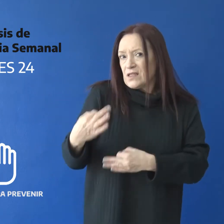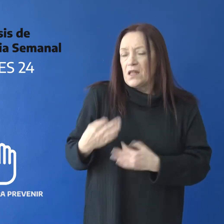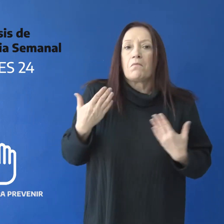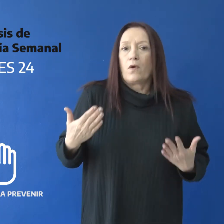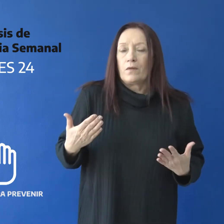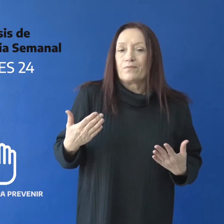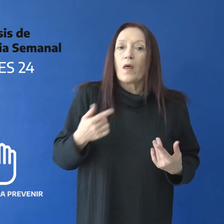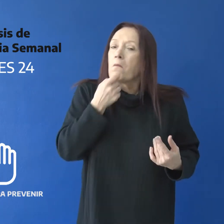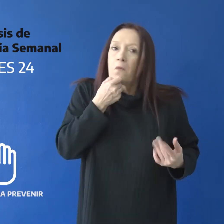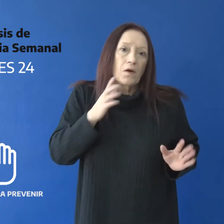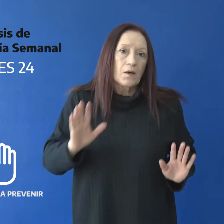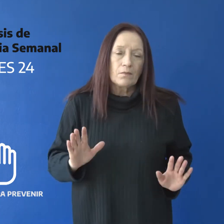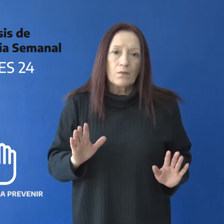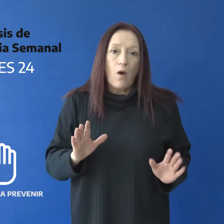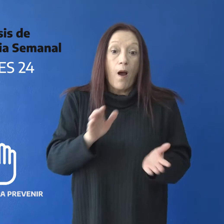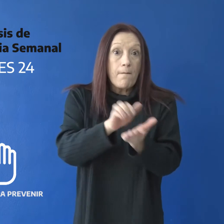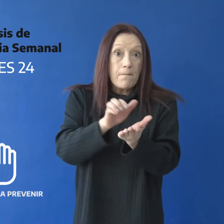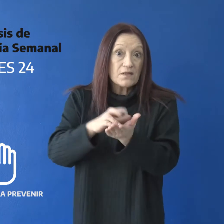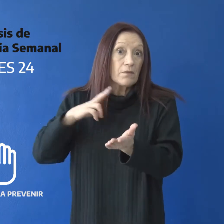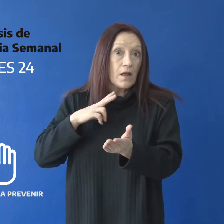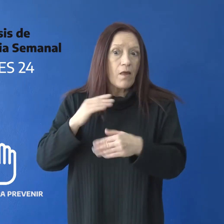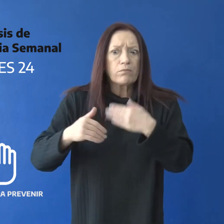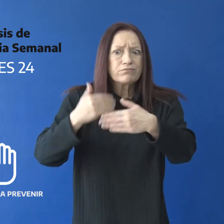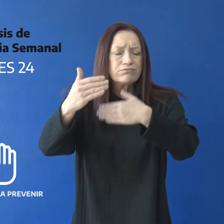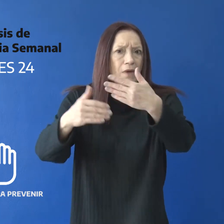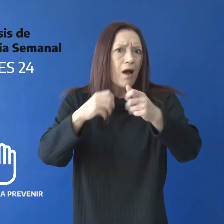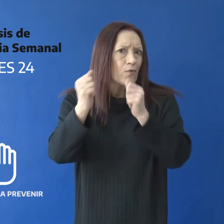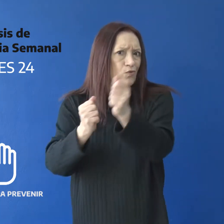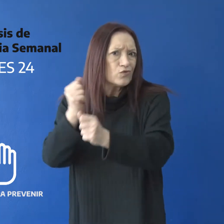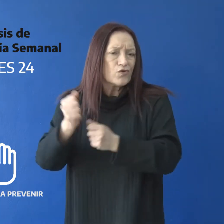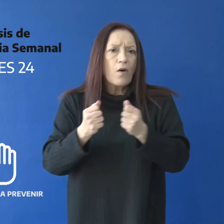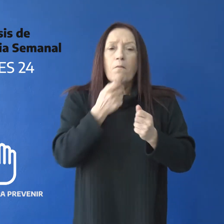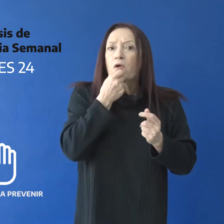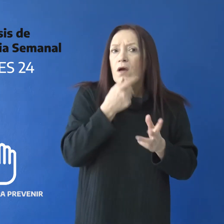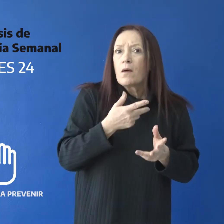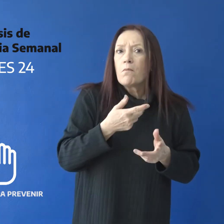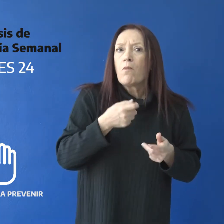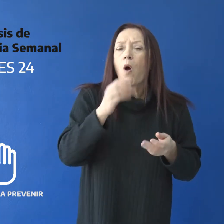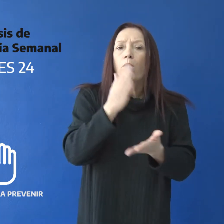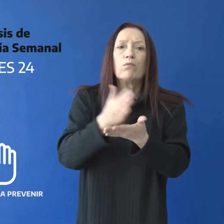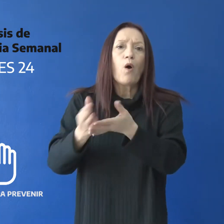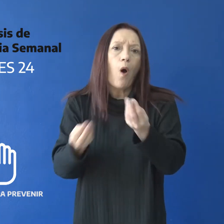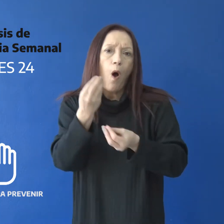Cabe mencionar que la empresa desarrolla actividades relacionadas al rubro de la gastronomía y hotelería